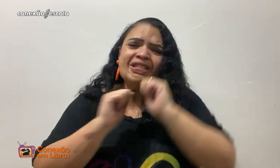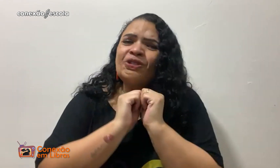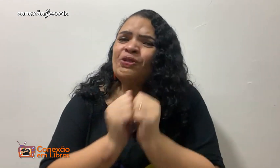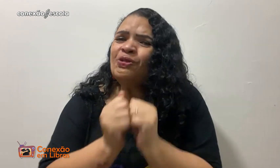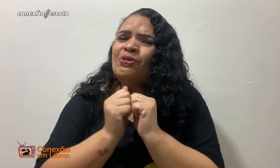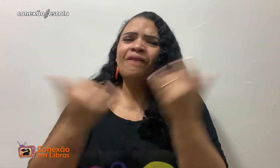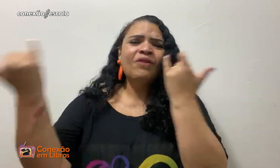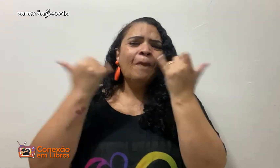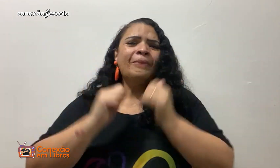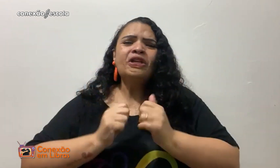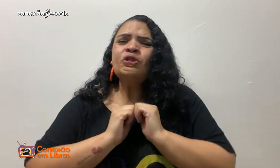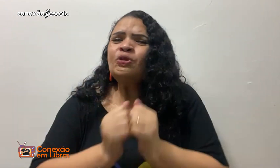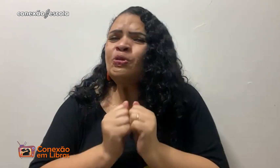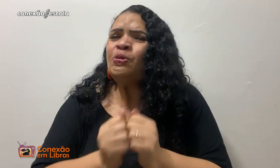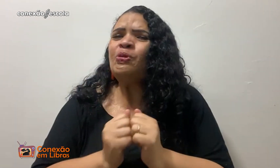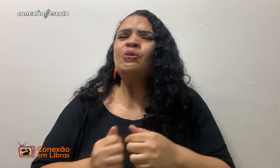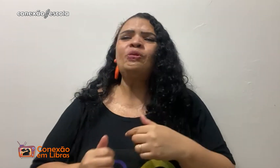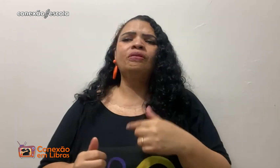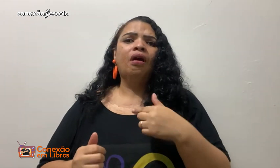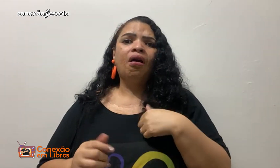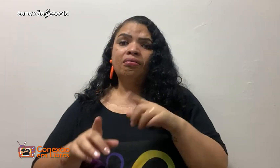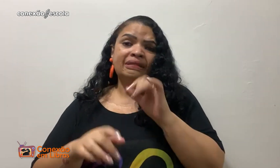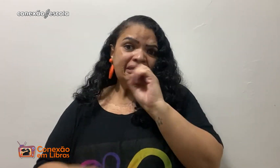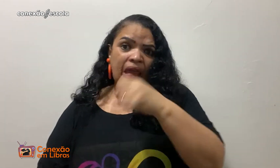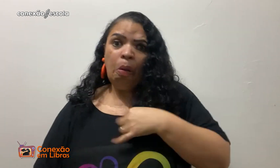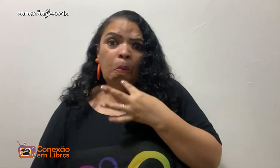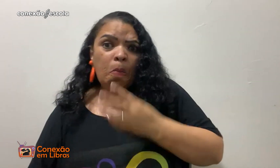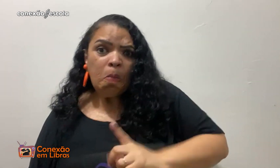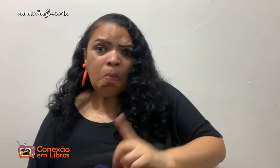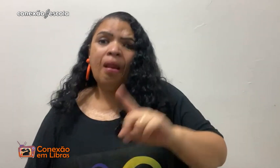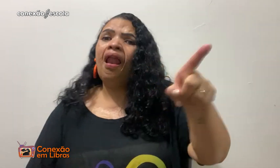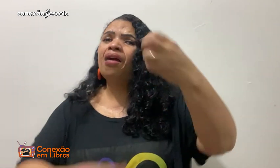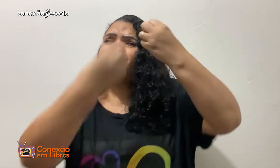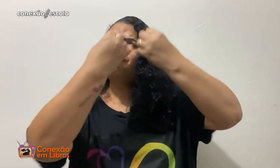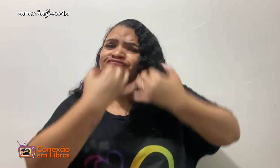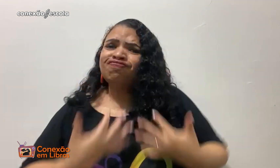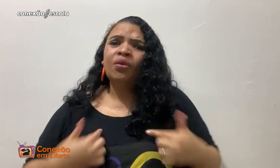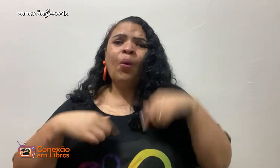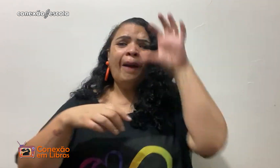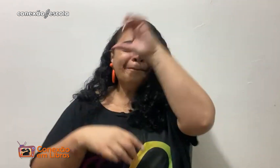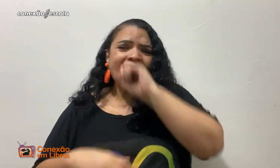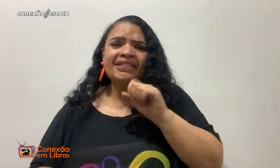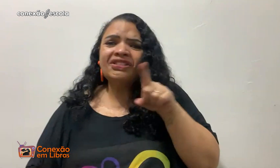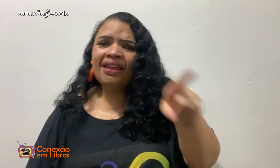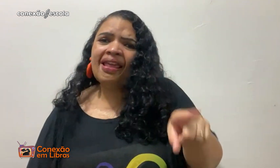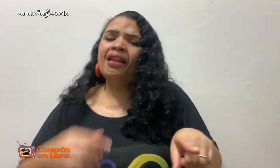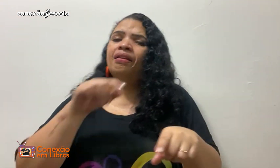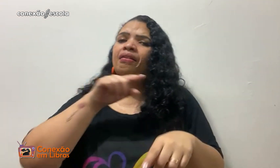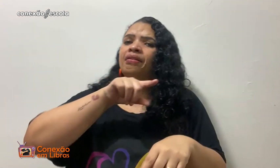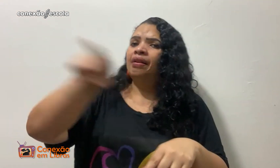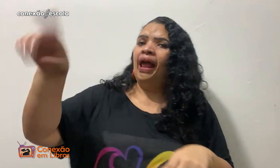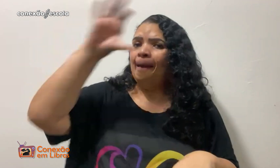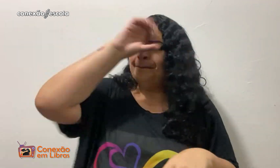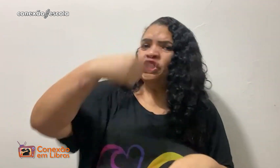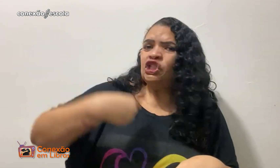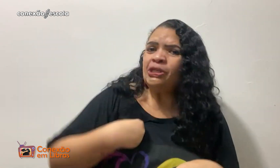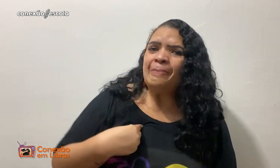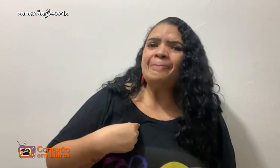gente aprende junto, a gente troca informação junto pra poder aprender isso. E o que eu não sei, eu aprendo com outra,